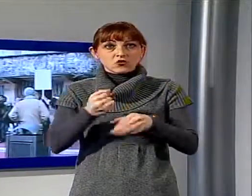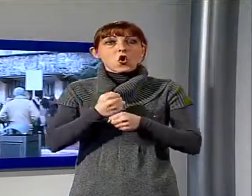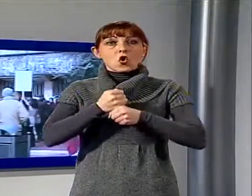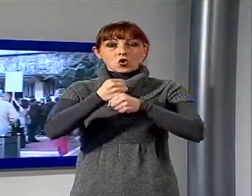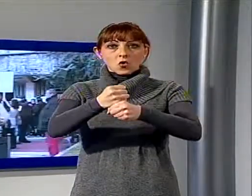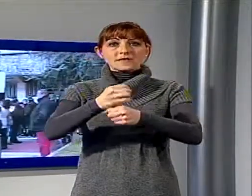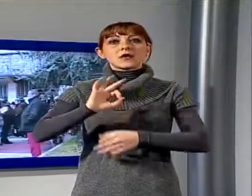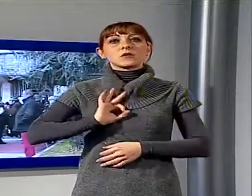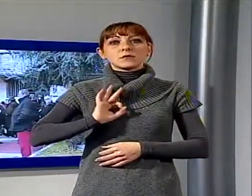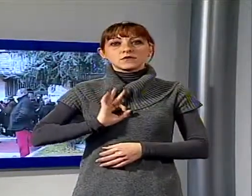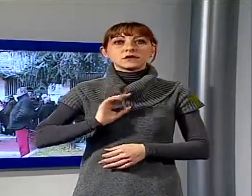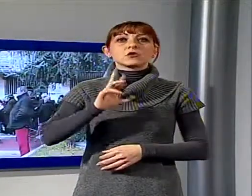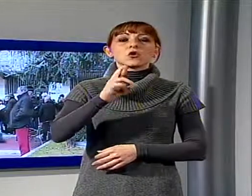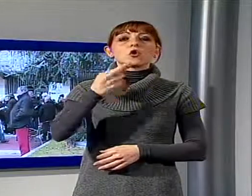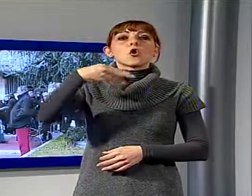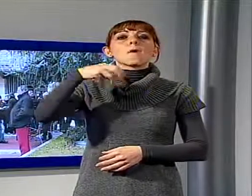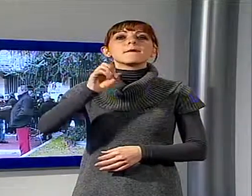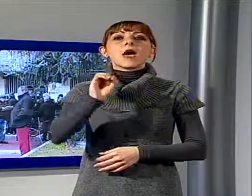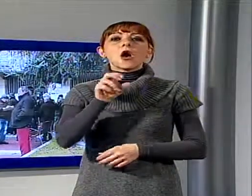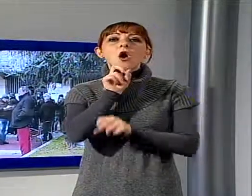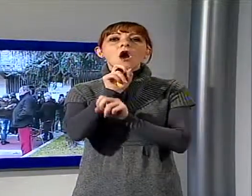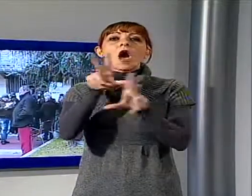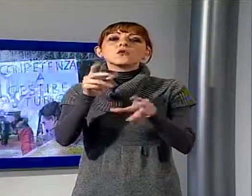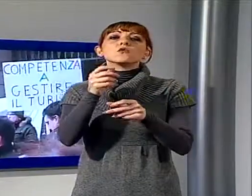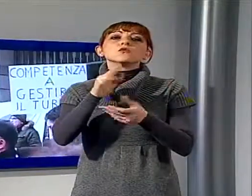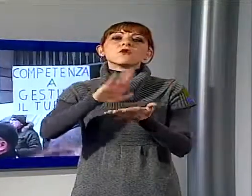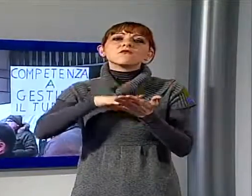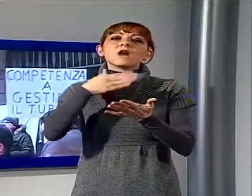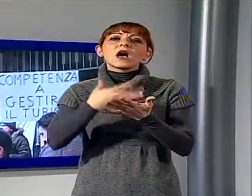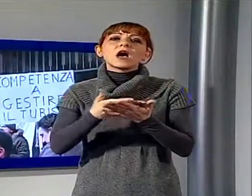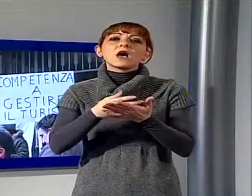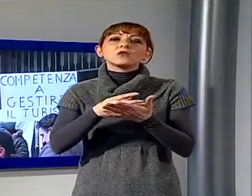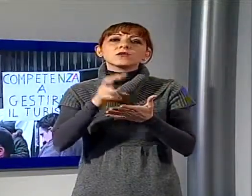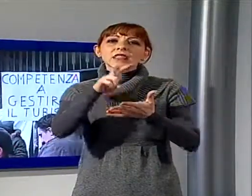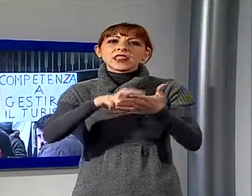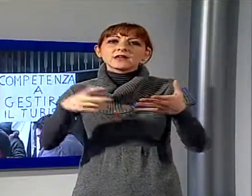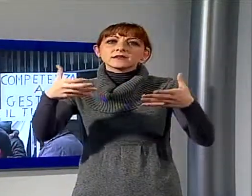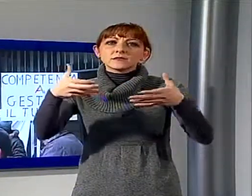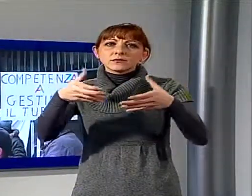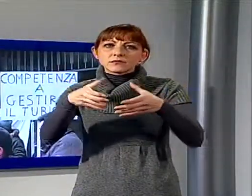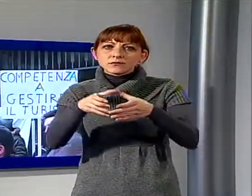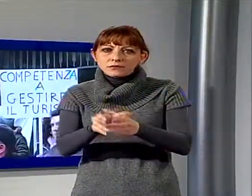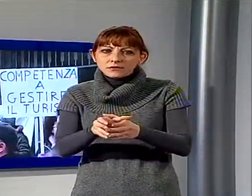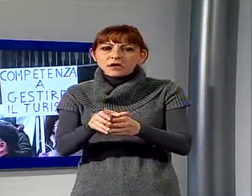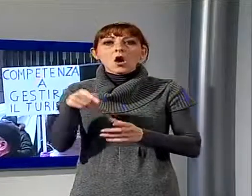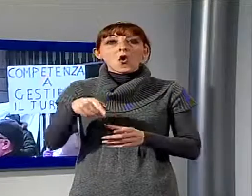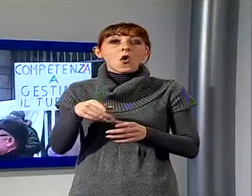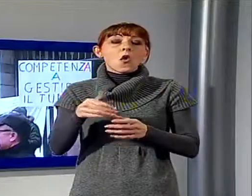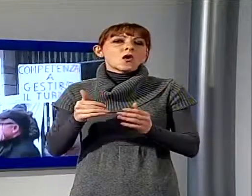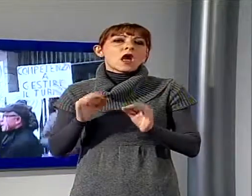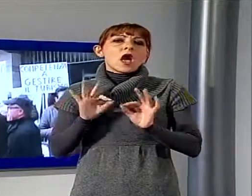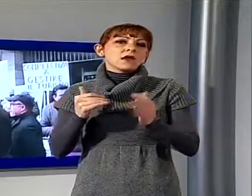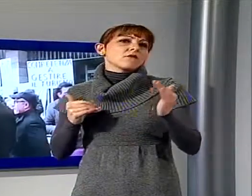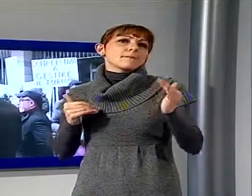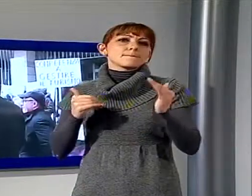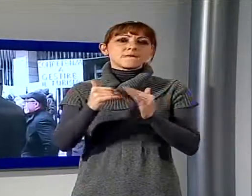valuterà l'opportunità di una diminuzione dell'importo che proprio dopo il suo arrivo è schizzato ad un massimo di 5 euro.